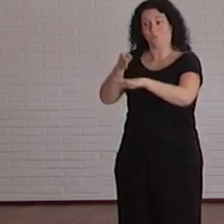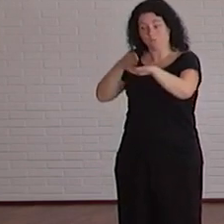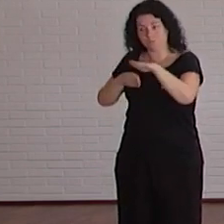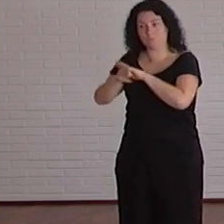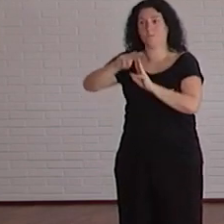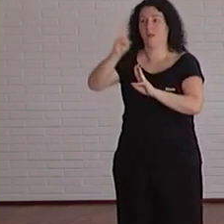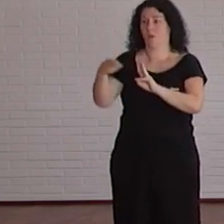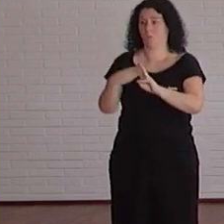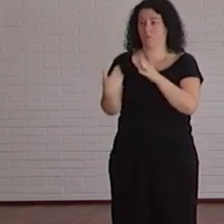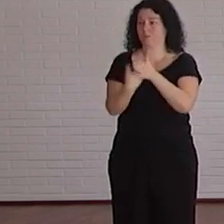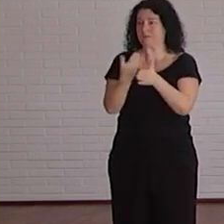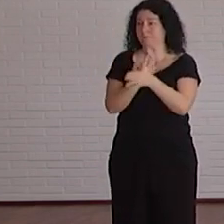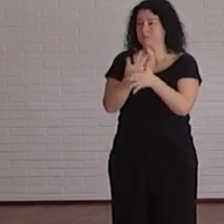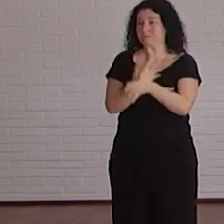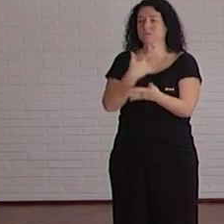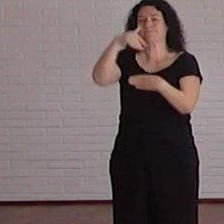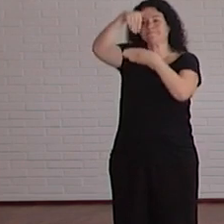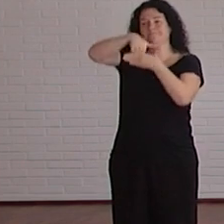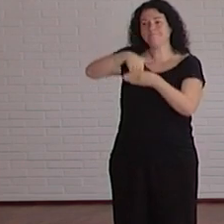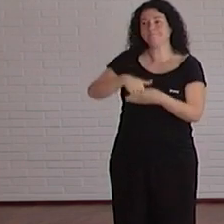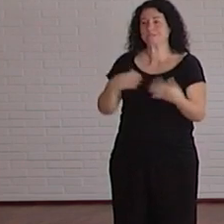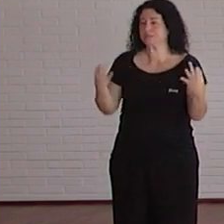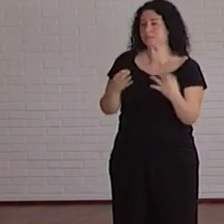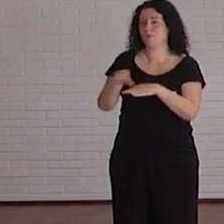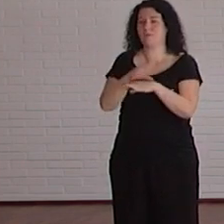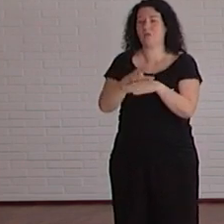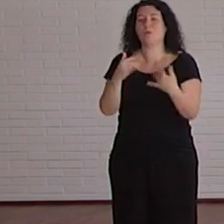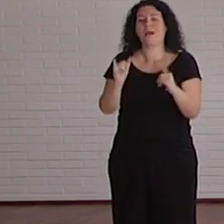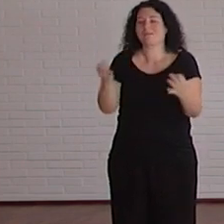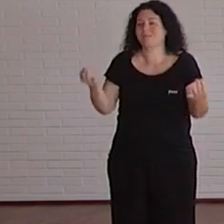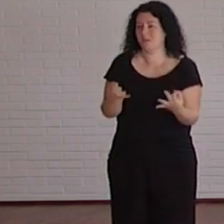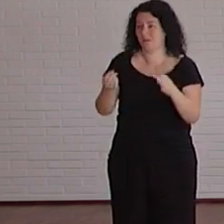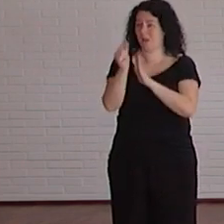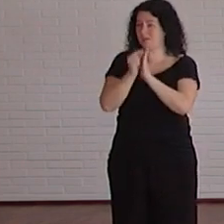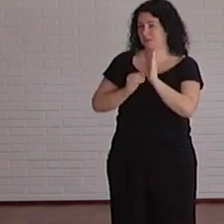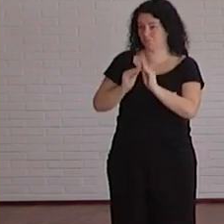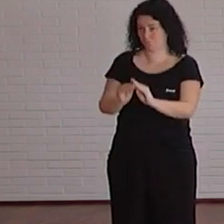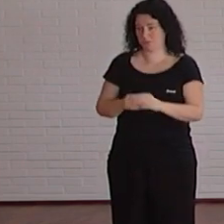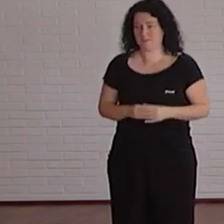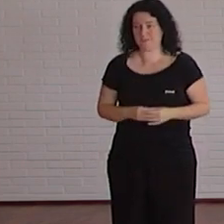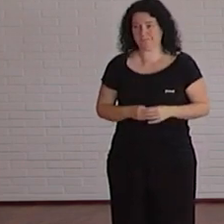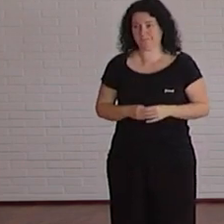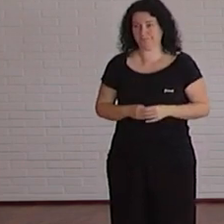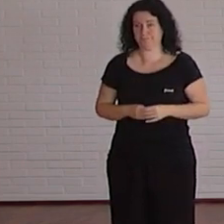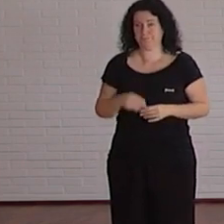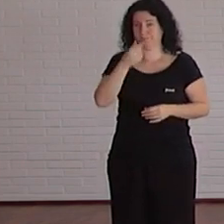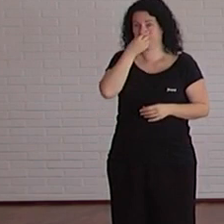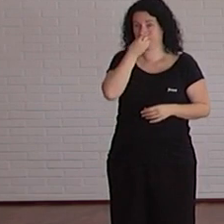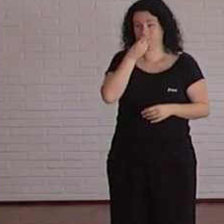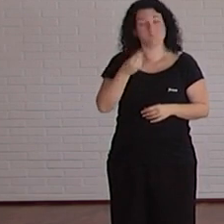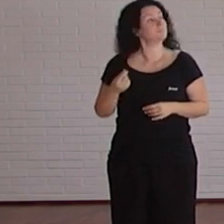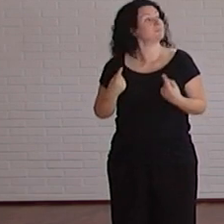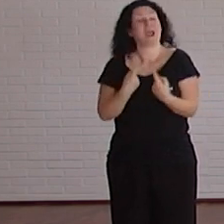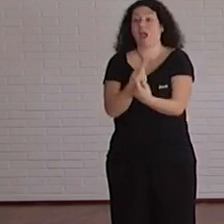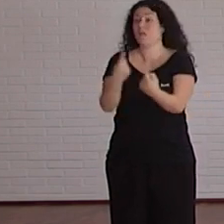web donde se explica todo lo que contiene ese equipo y las características que os voy a contar. Cada